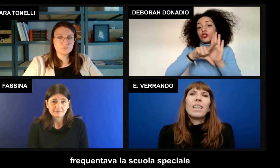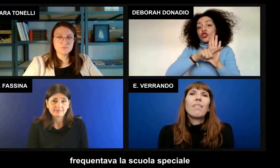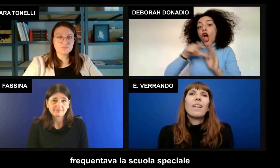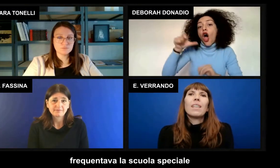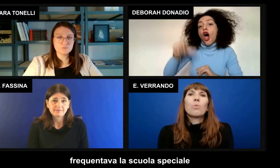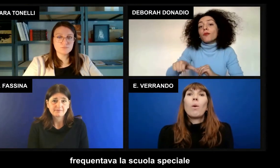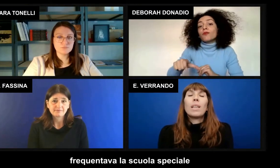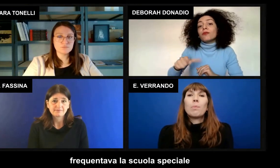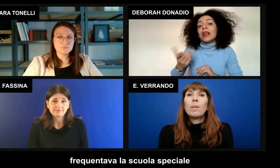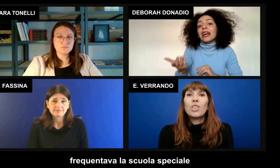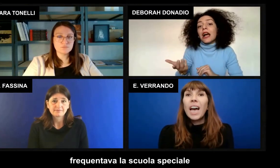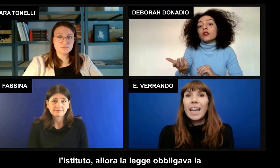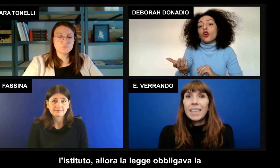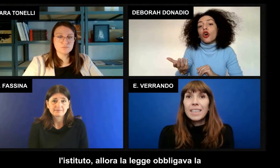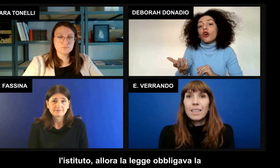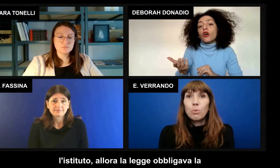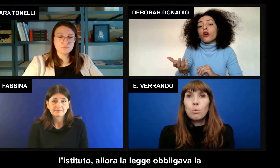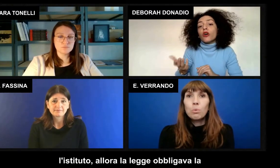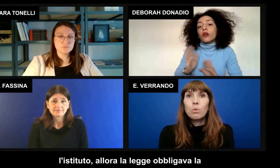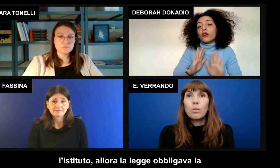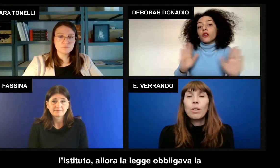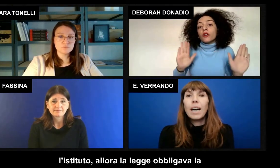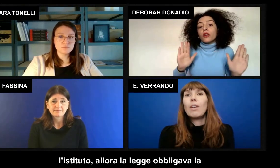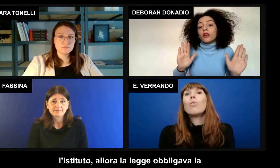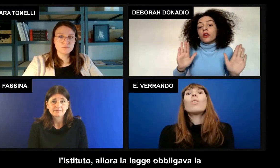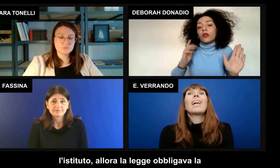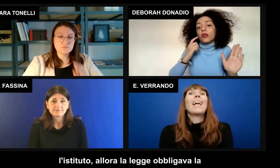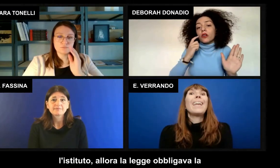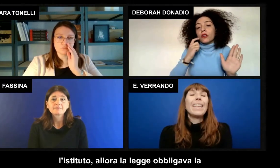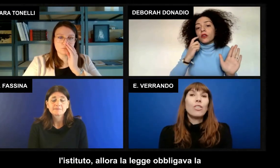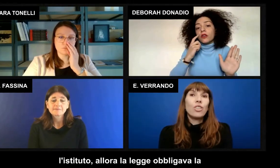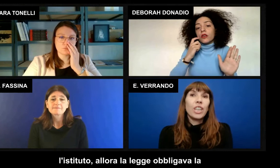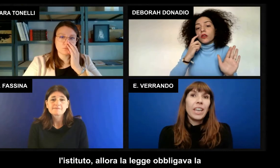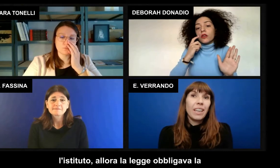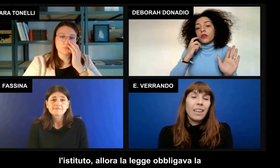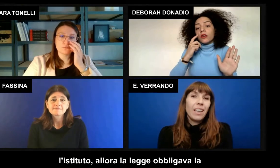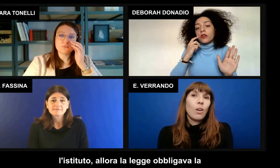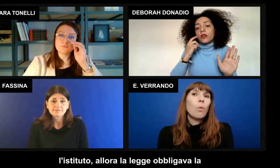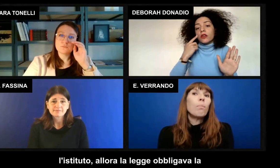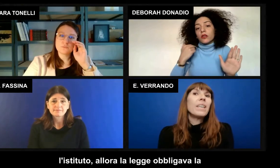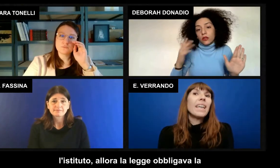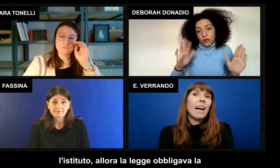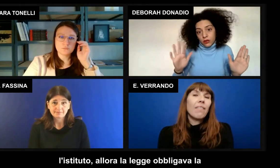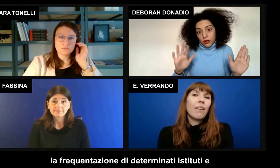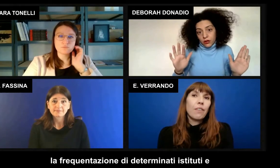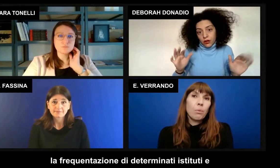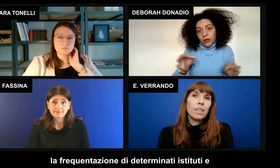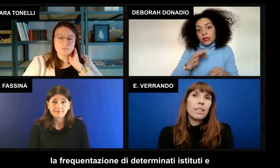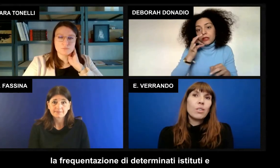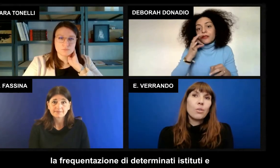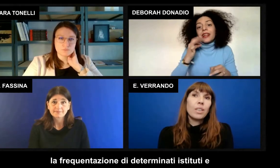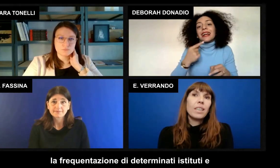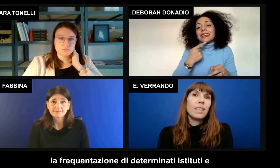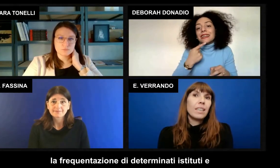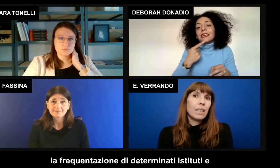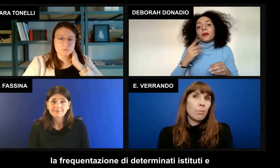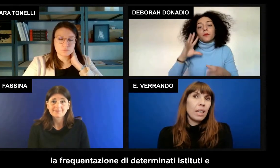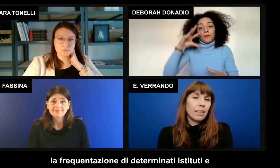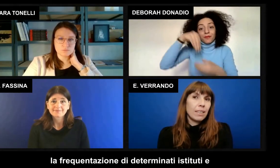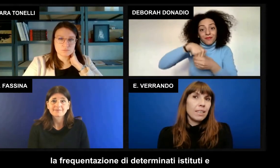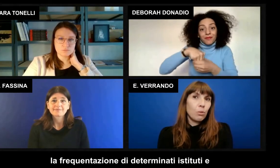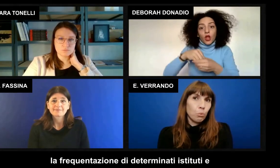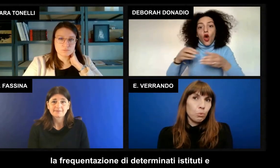frequentava la scuola speciale, l'istituto. Allora la legge obbligava la frequentazione di